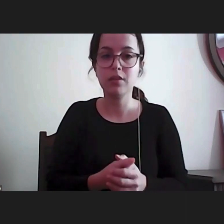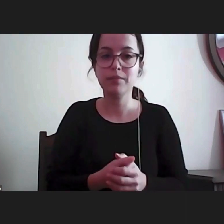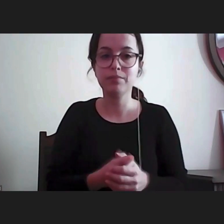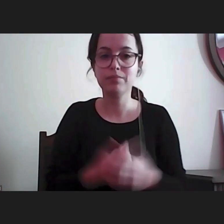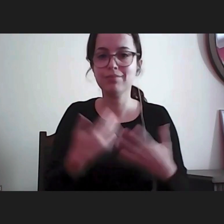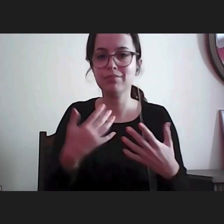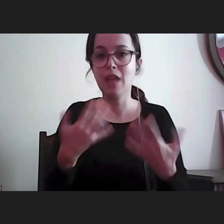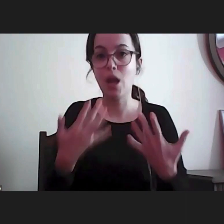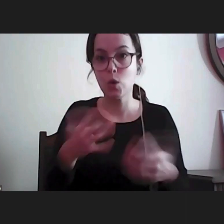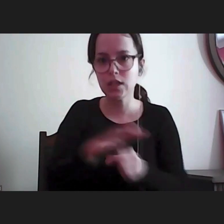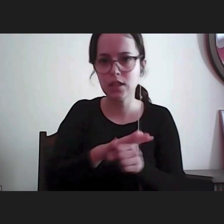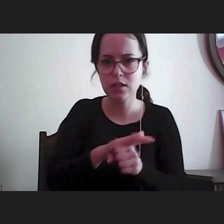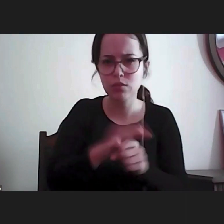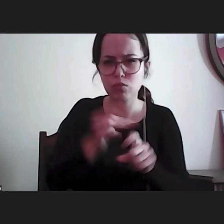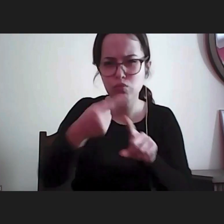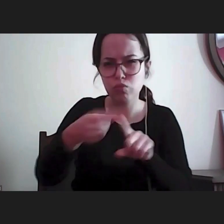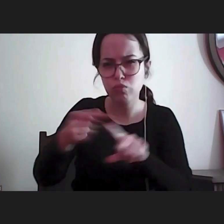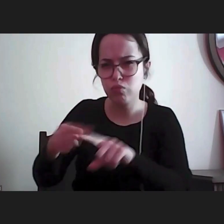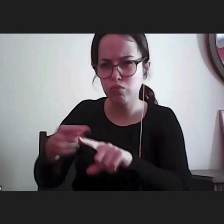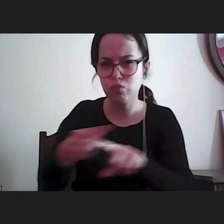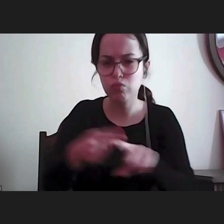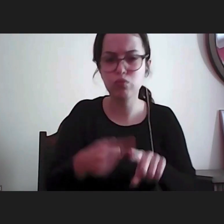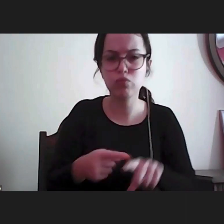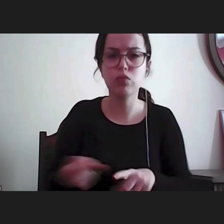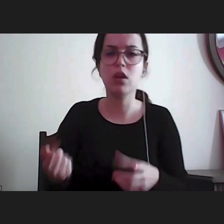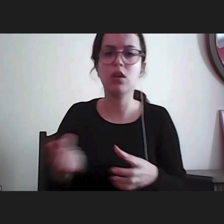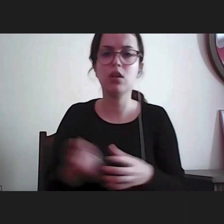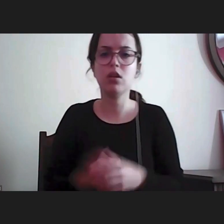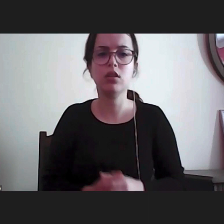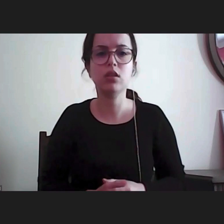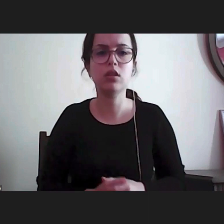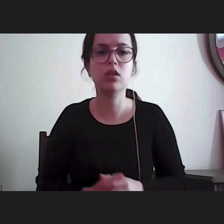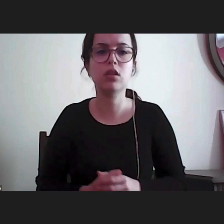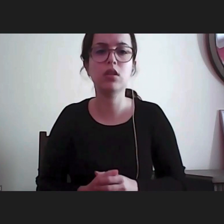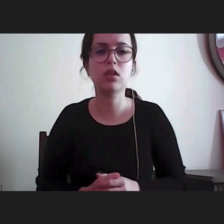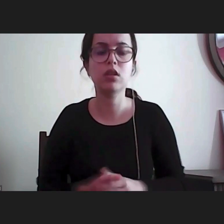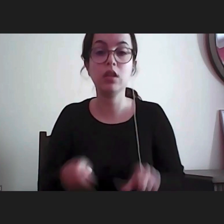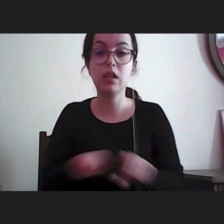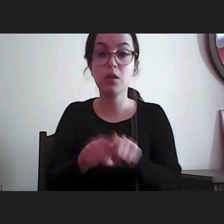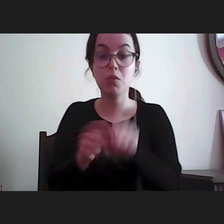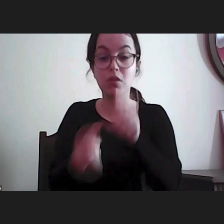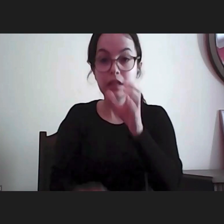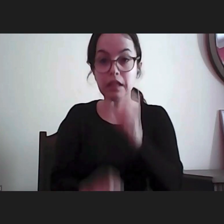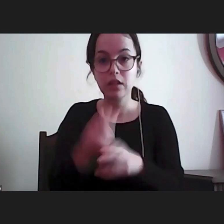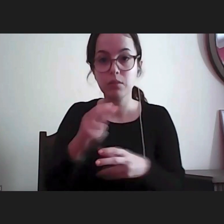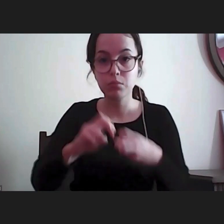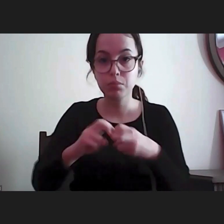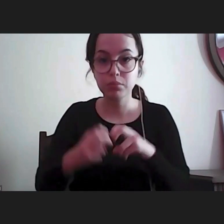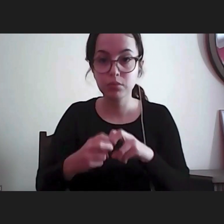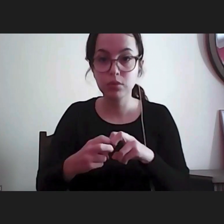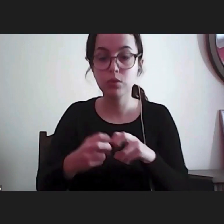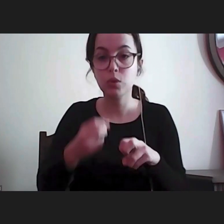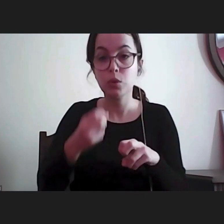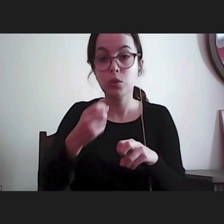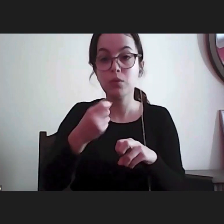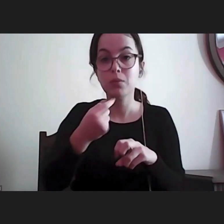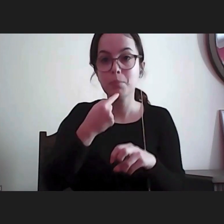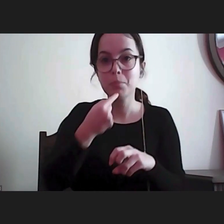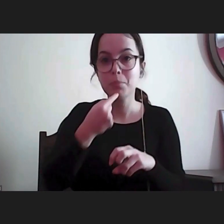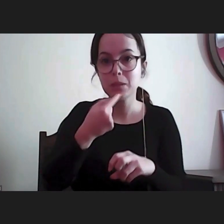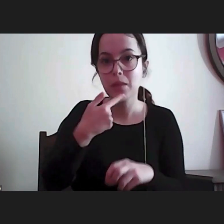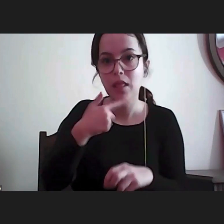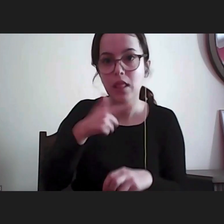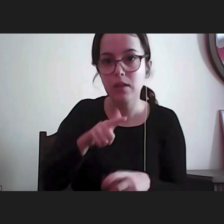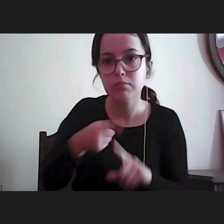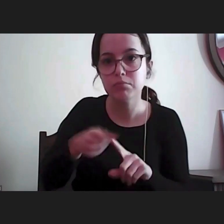situações muito, muito diversas e geram-se problemas como a compreensão da língua,